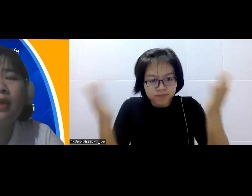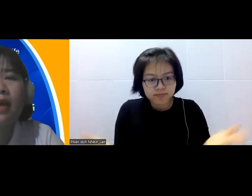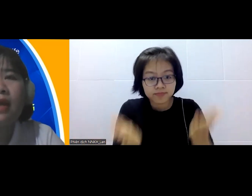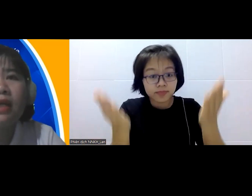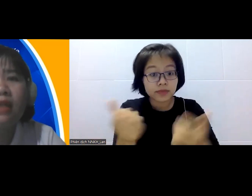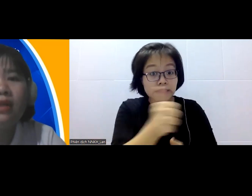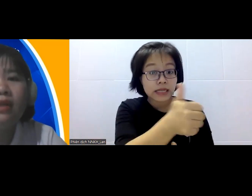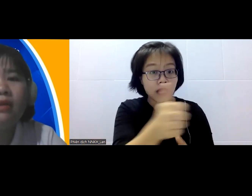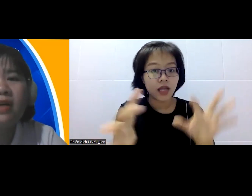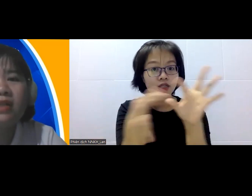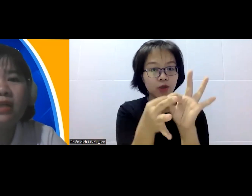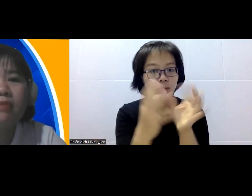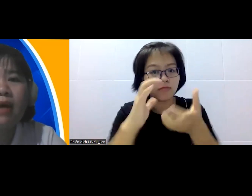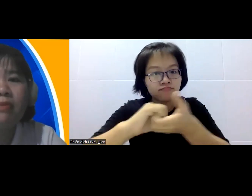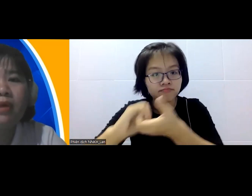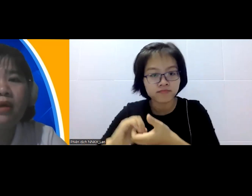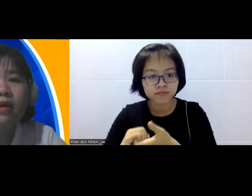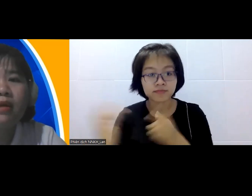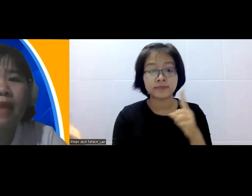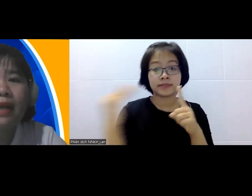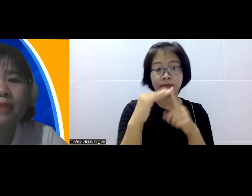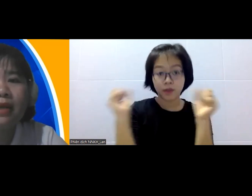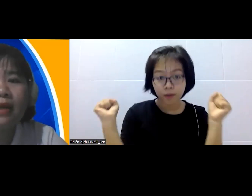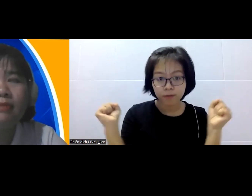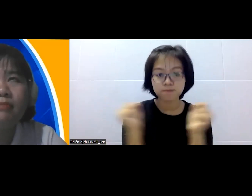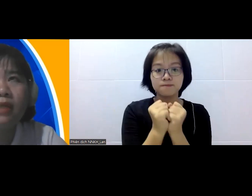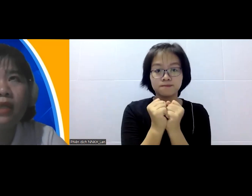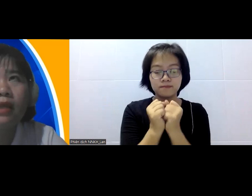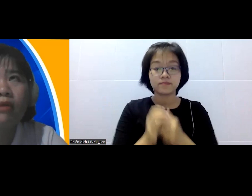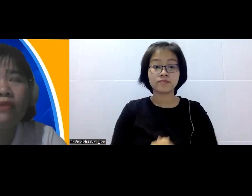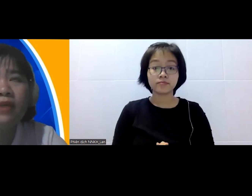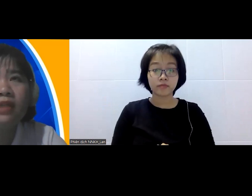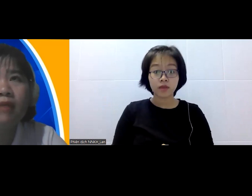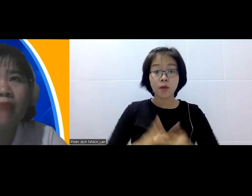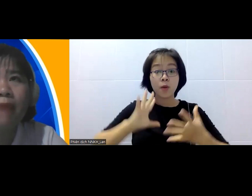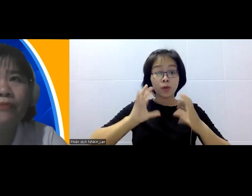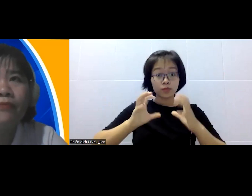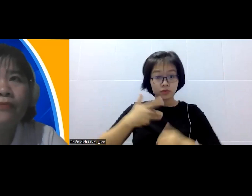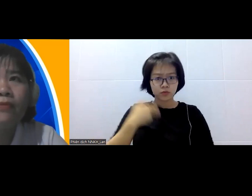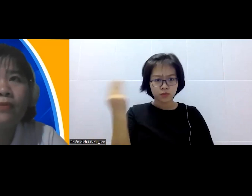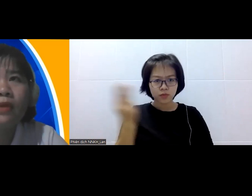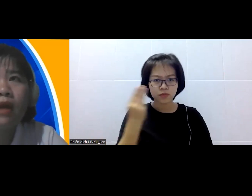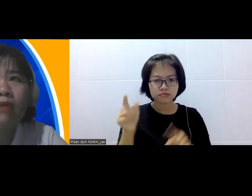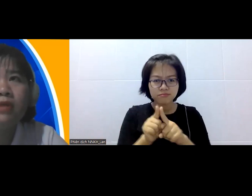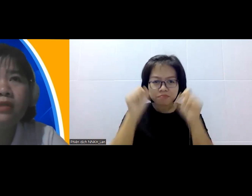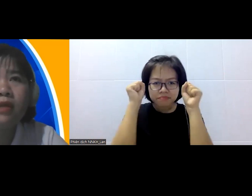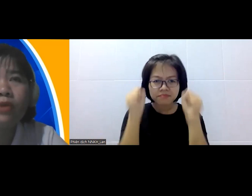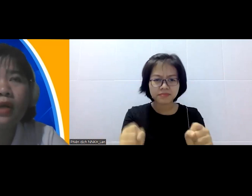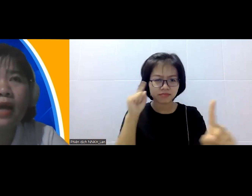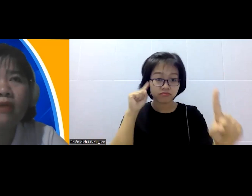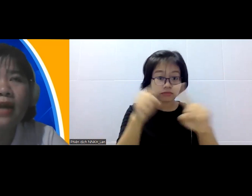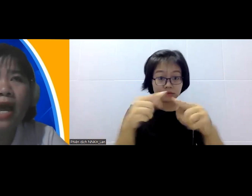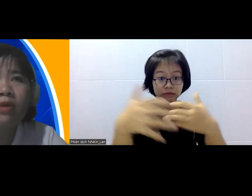Apatina thì cái tính phát triển cộng đồng nó mạnh lắm nghĩa là mình đi theo kiểu phát triển cộng đồng trên hầu như